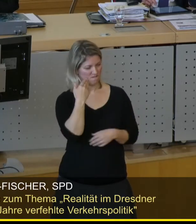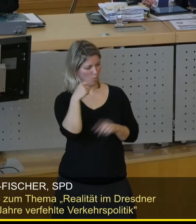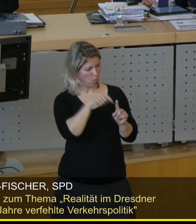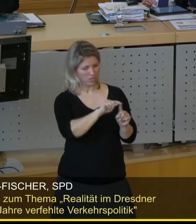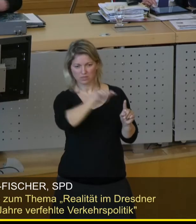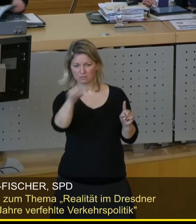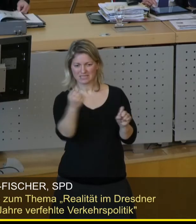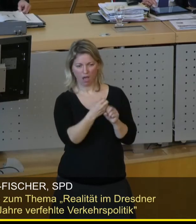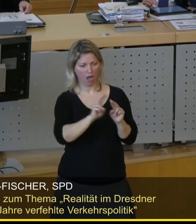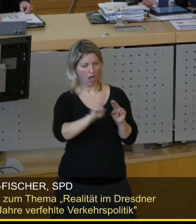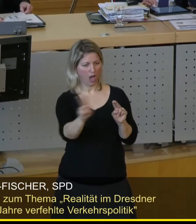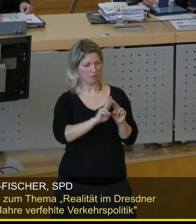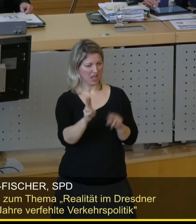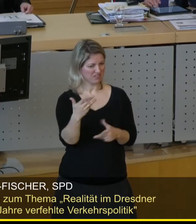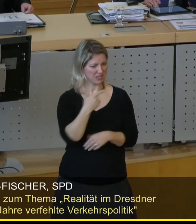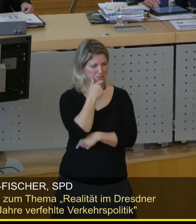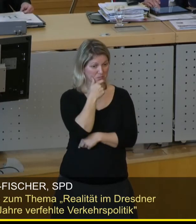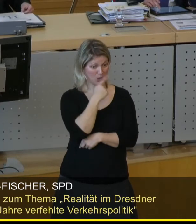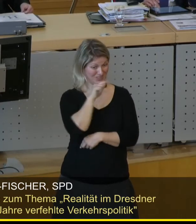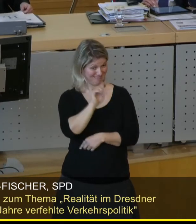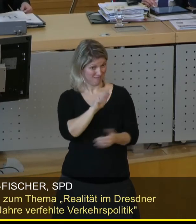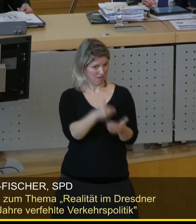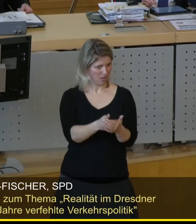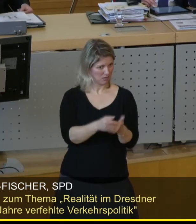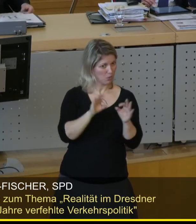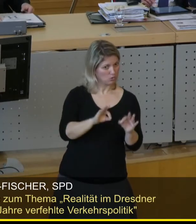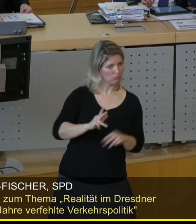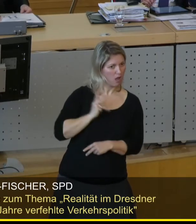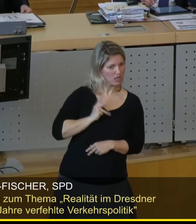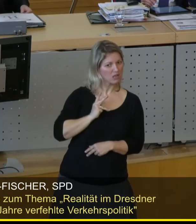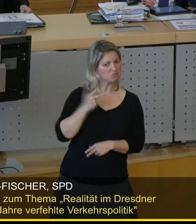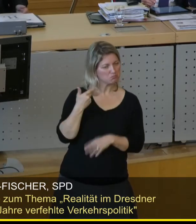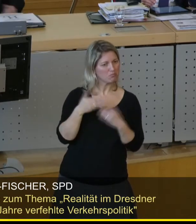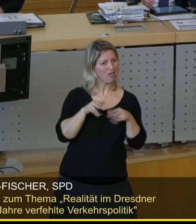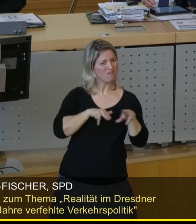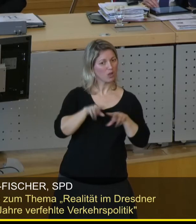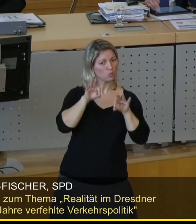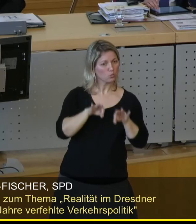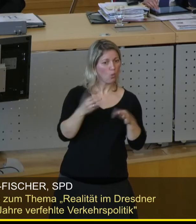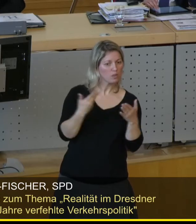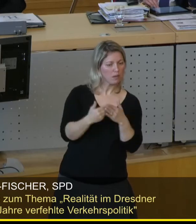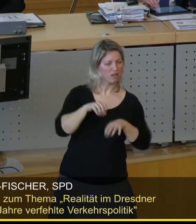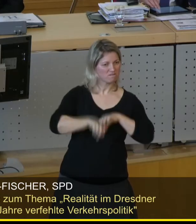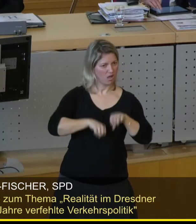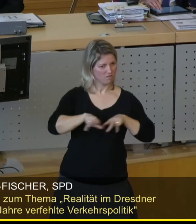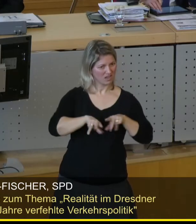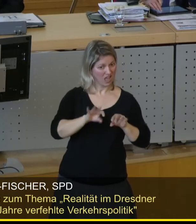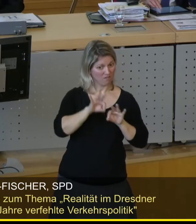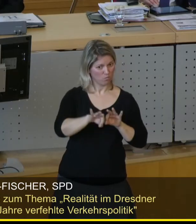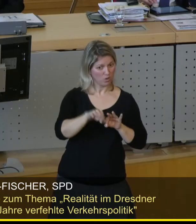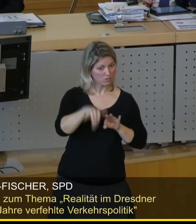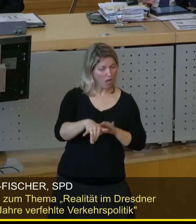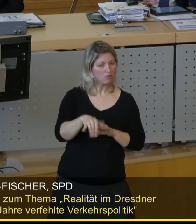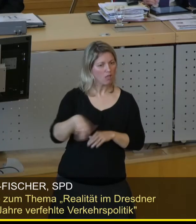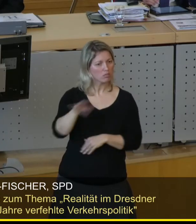zu ihrem neuen Arbeitsplatz kommen. Wenn wir dann mit attraktiven Angeboten im öffentlichen Nahverkehr, aber auch im Radverkehr da sind,